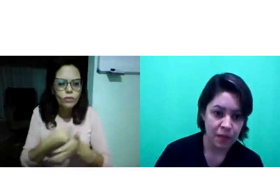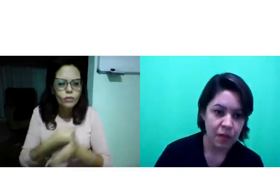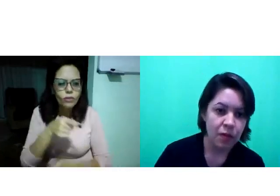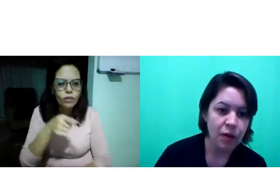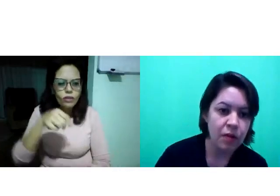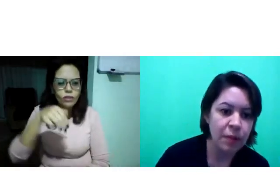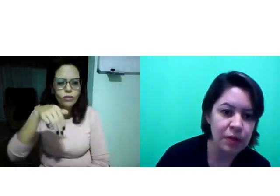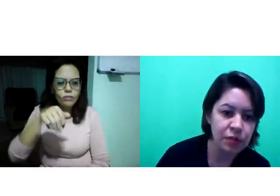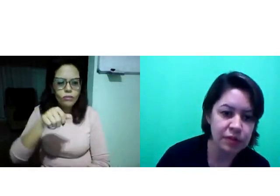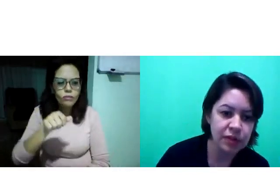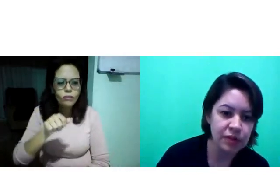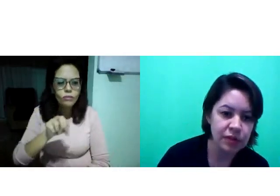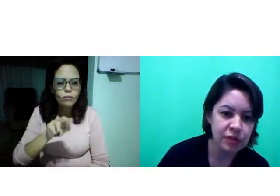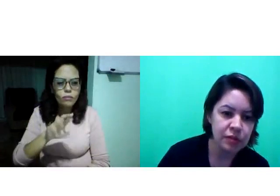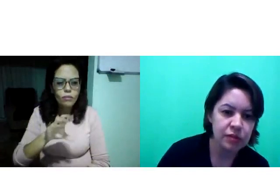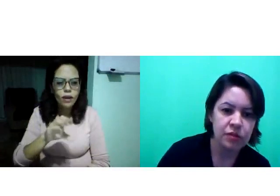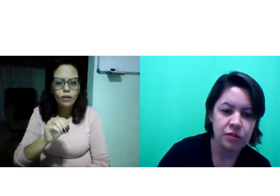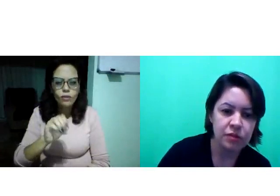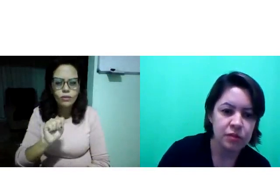uma pergunta?